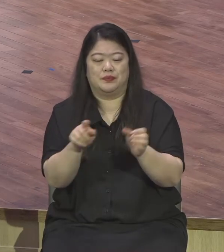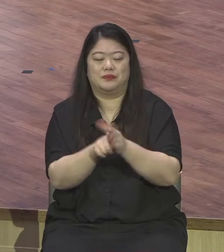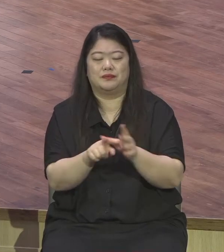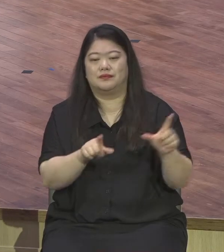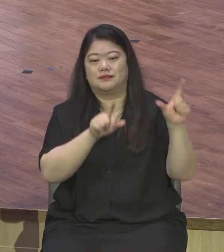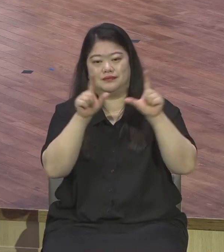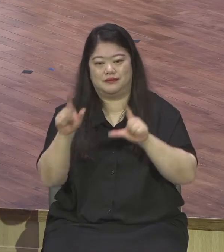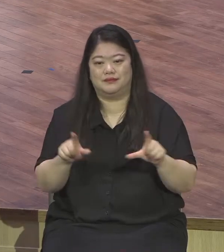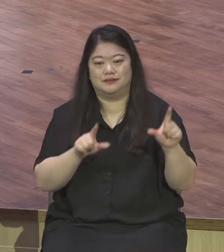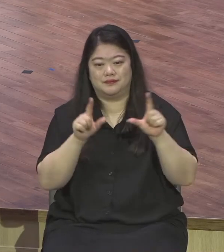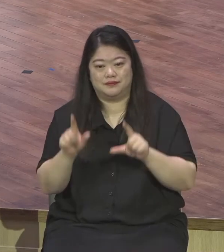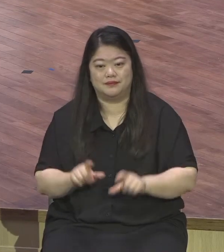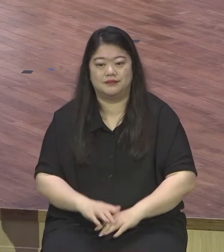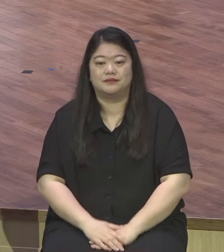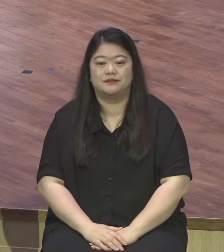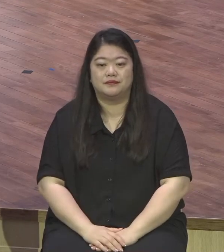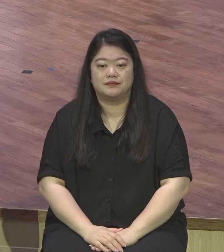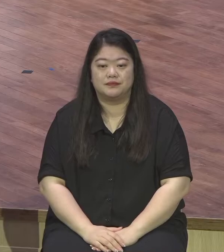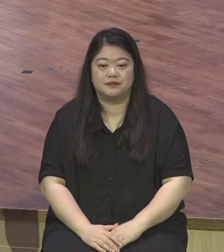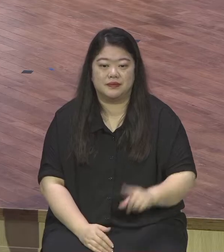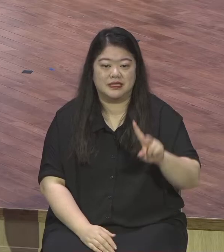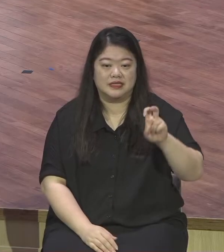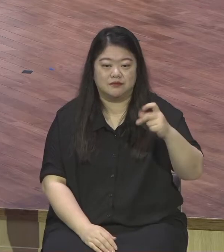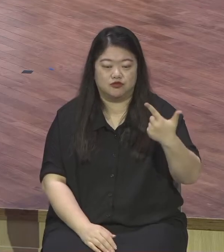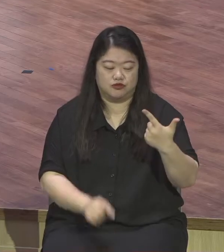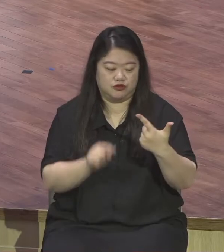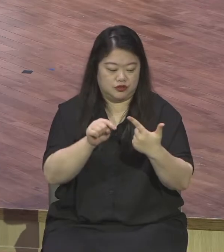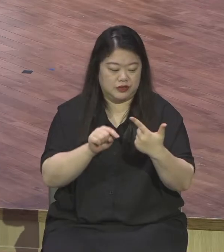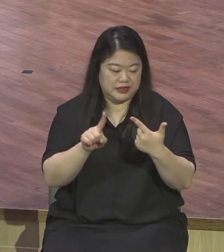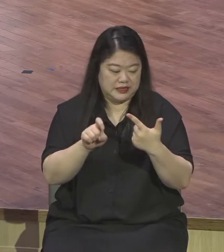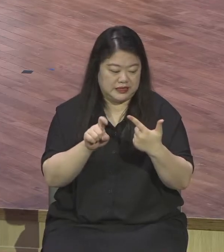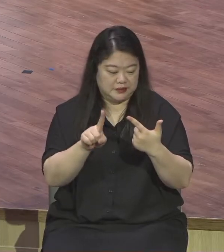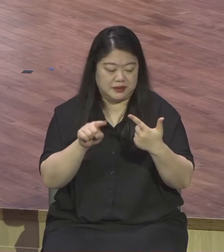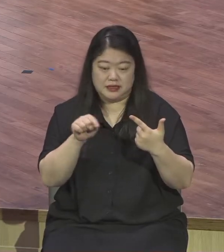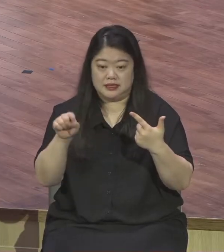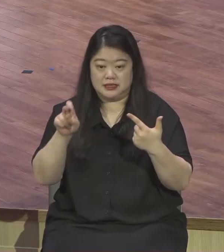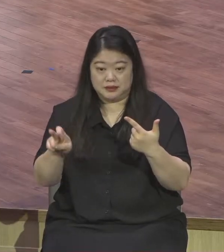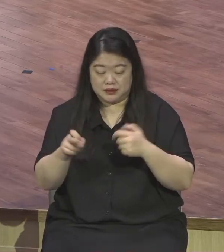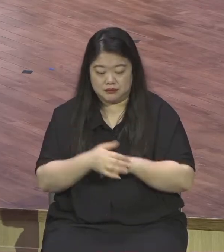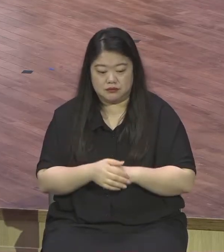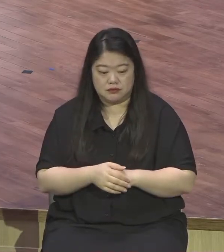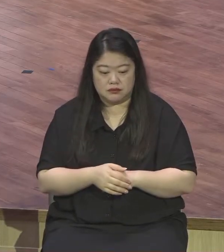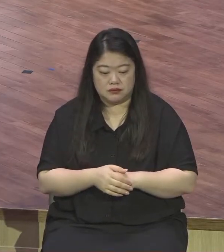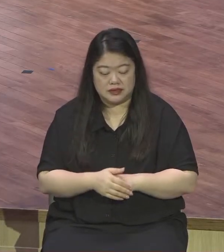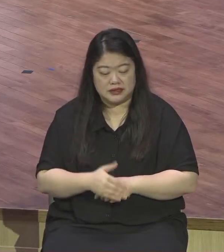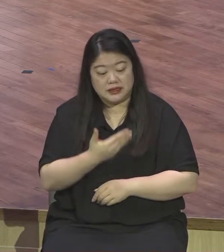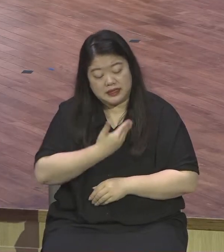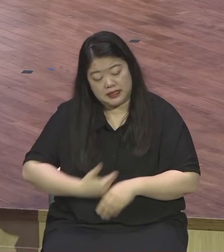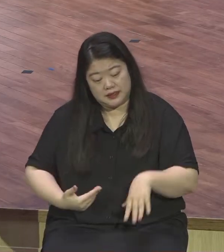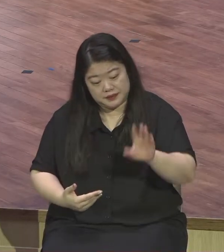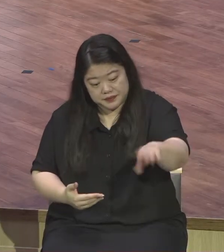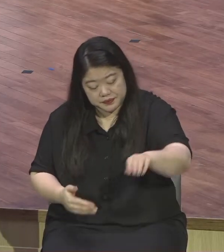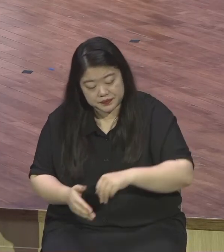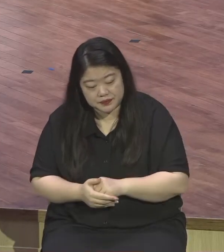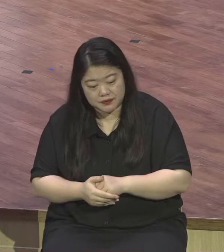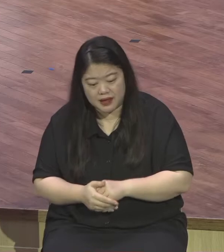11절로 12절을 봅니다 가난한 자들은 항상 너희와 함께 있거니와 나는 항상 함께 있지